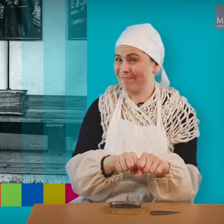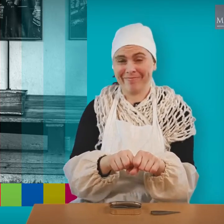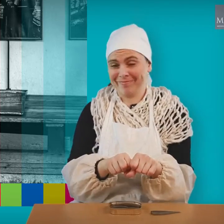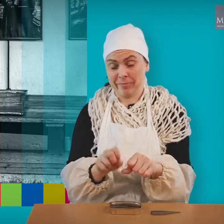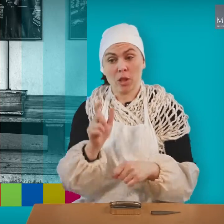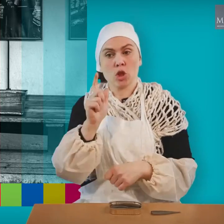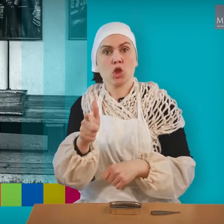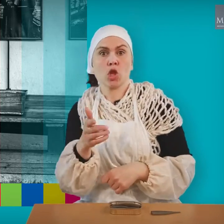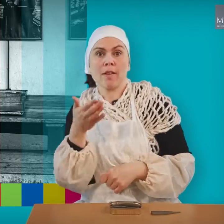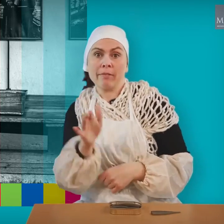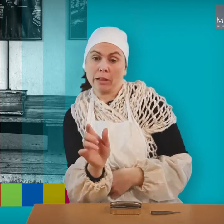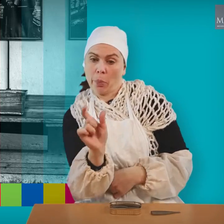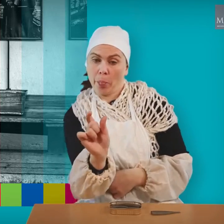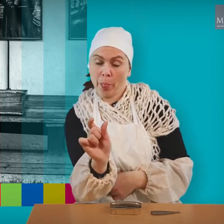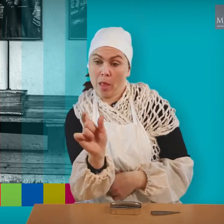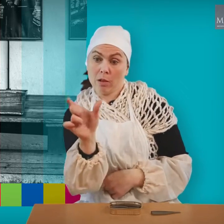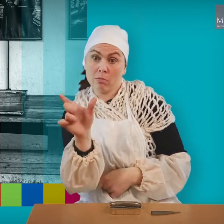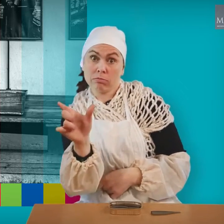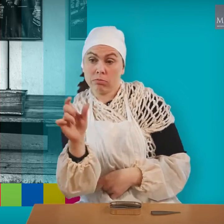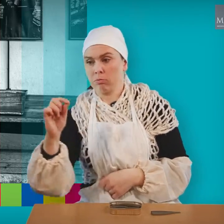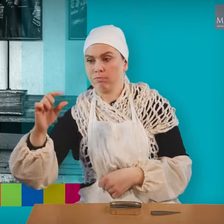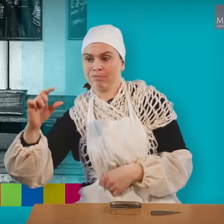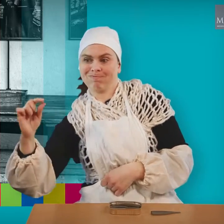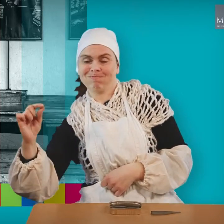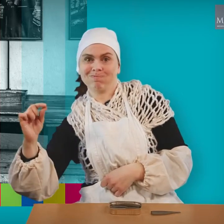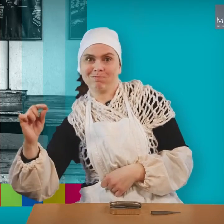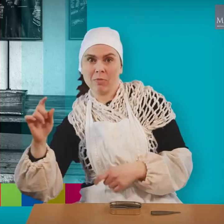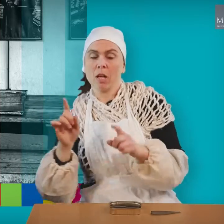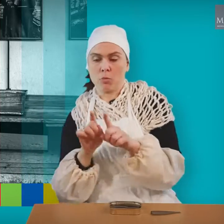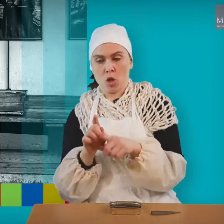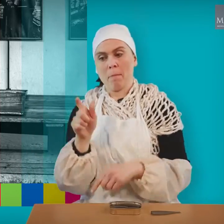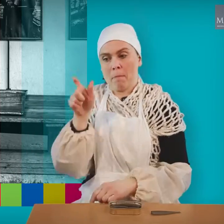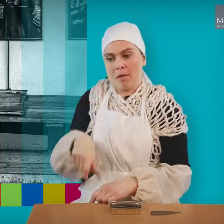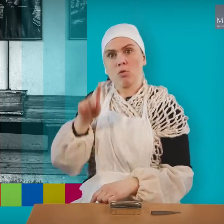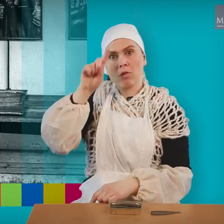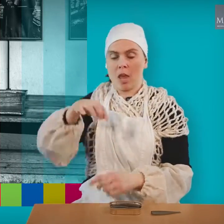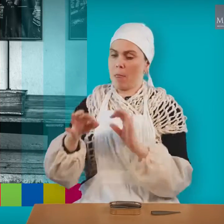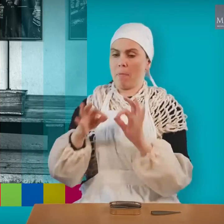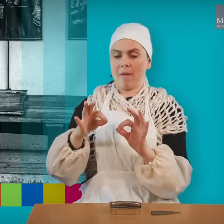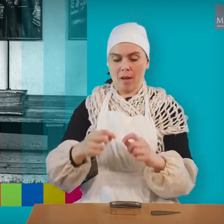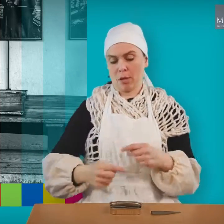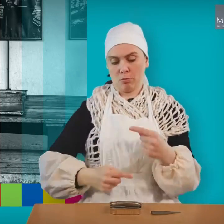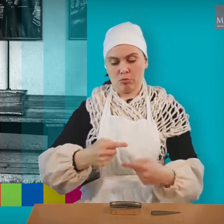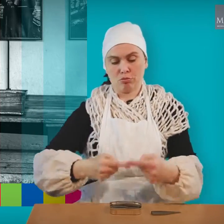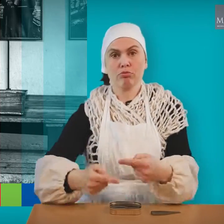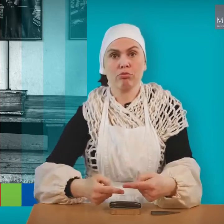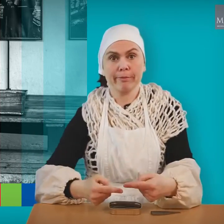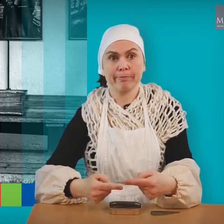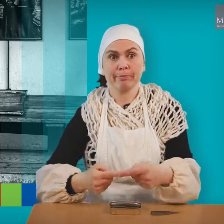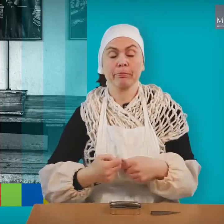dette arbeidet på grunn av fiskens forskjellige form og størrelse. En person kan derimot legge en boks helt perfekt.